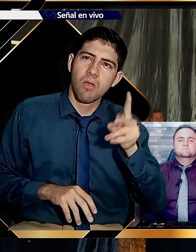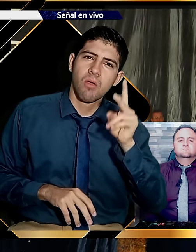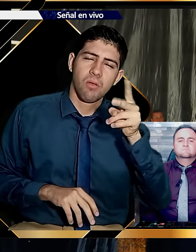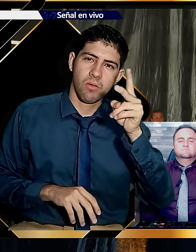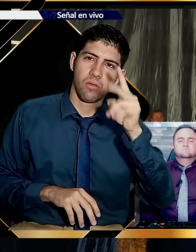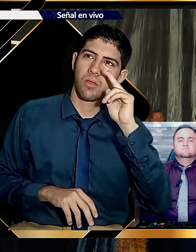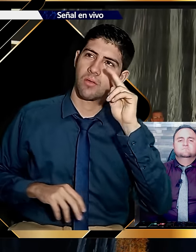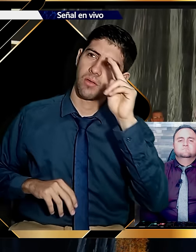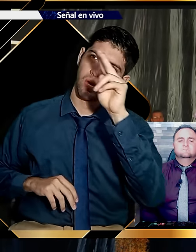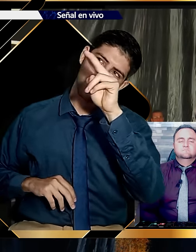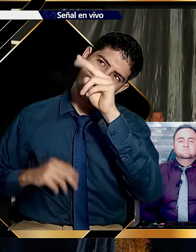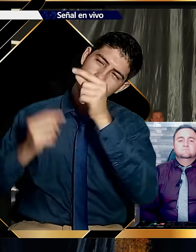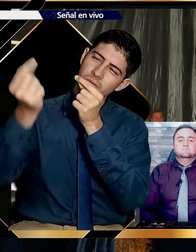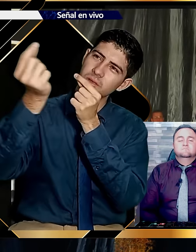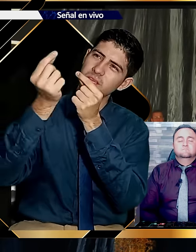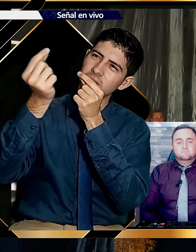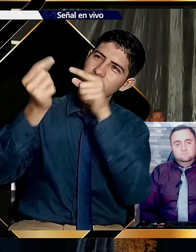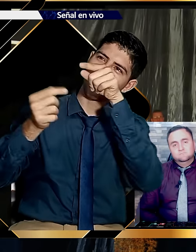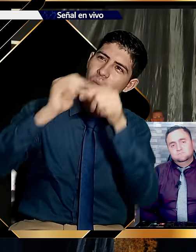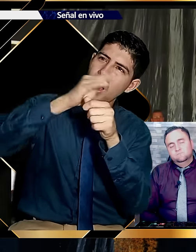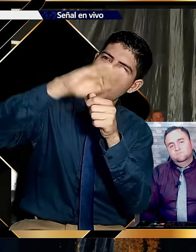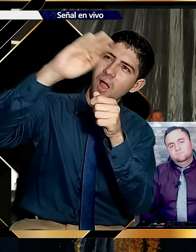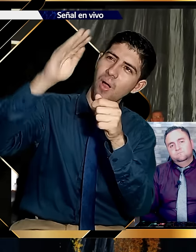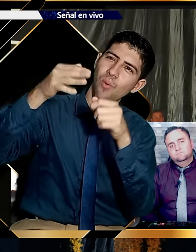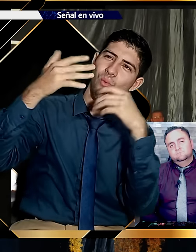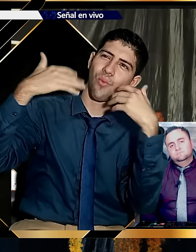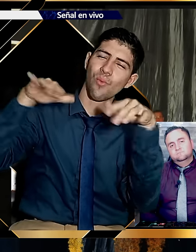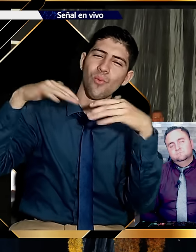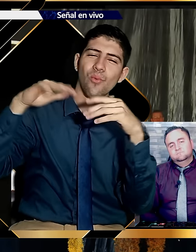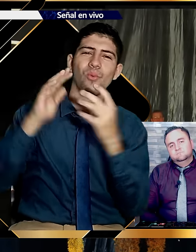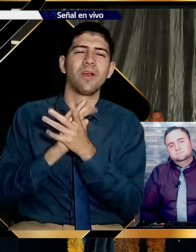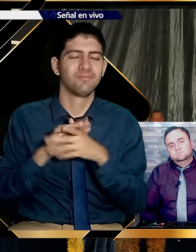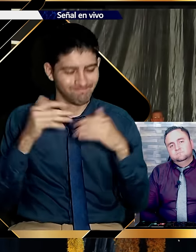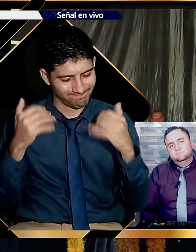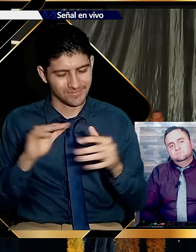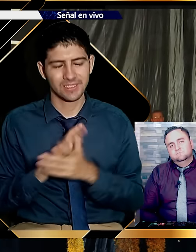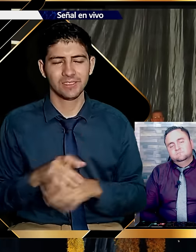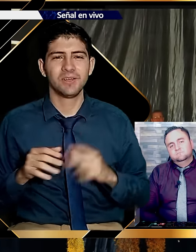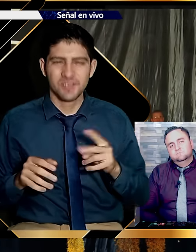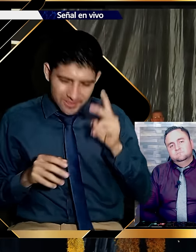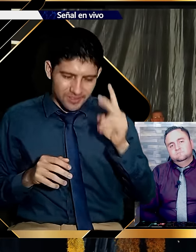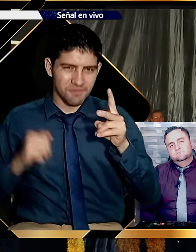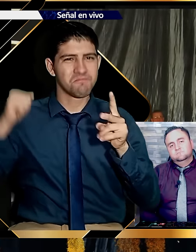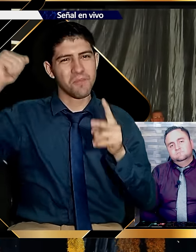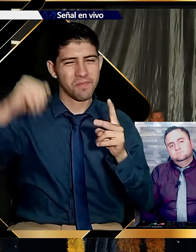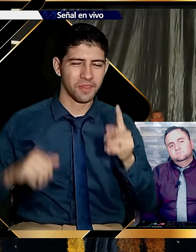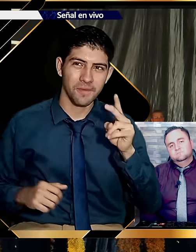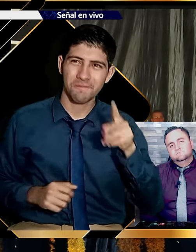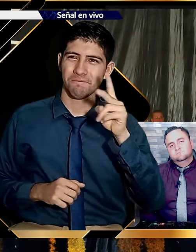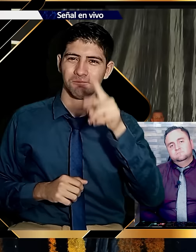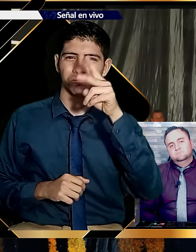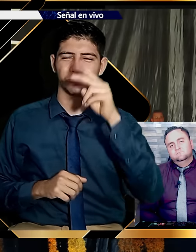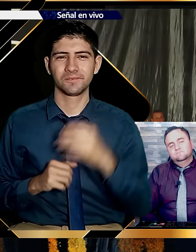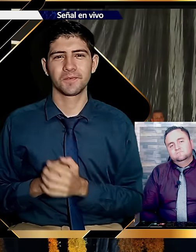efectivamente, caminamos y vimos el Nevado, pero lo vimos cerquita. Y yo dije, uy, lo vamos a lograr.